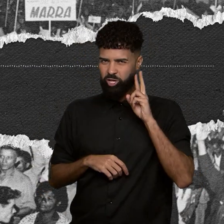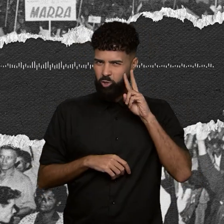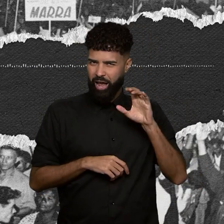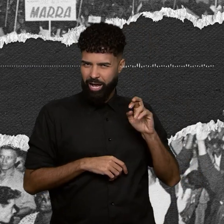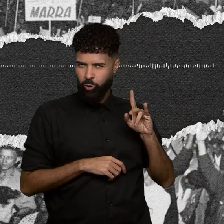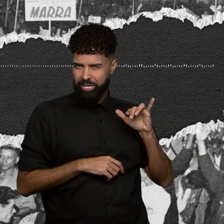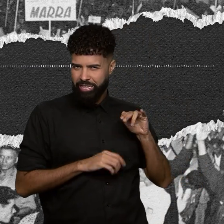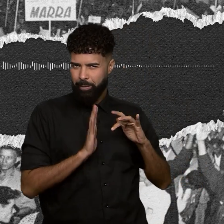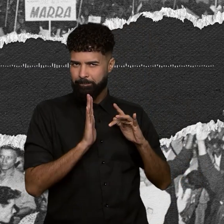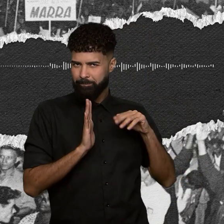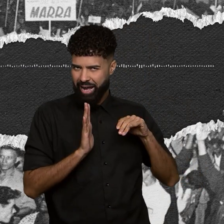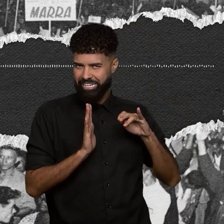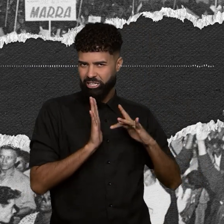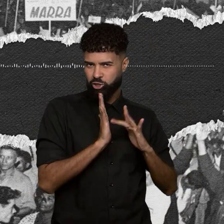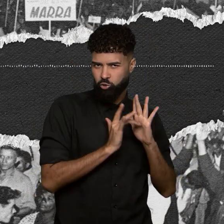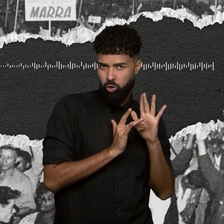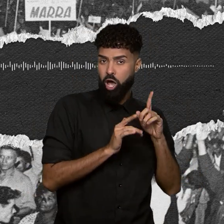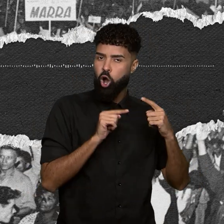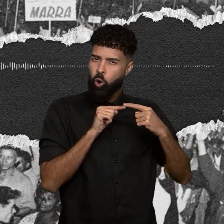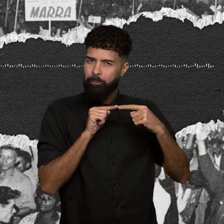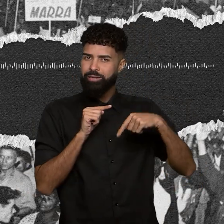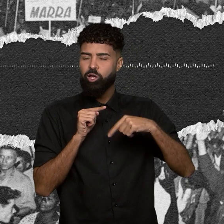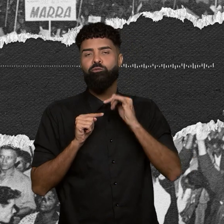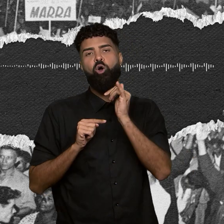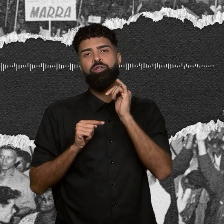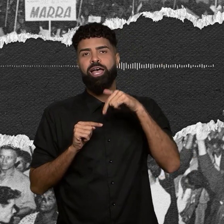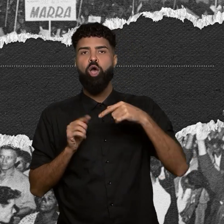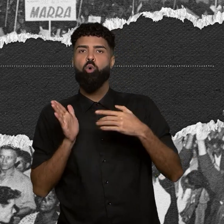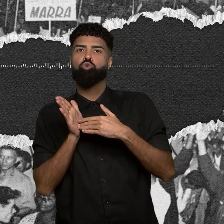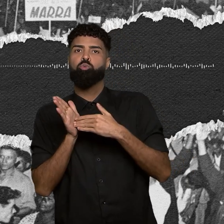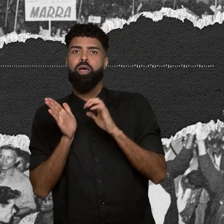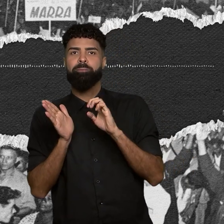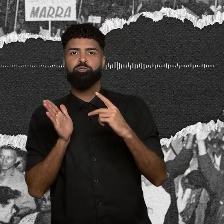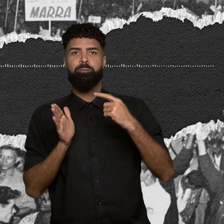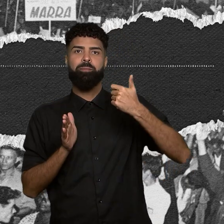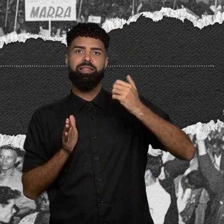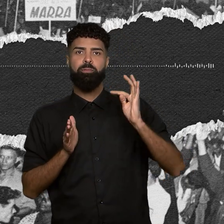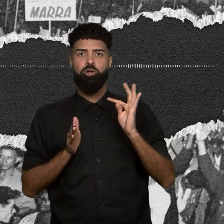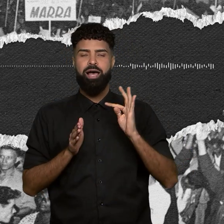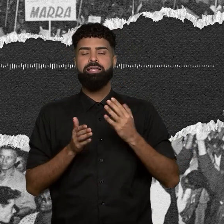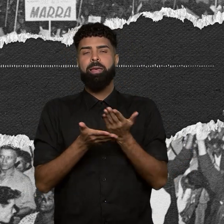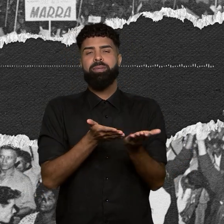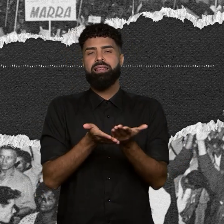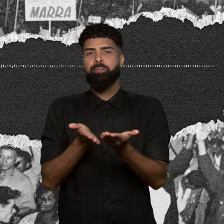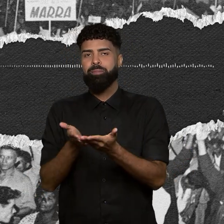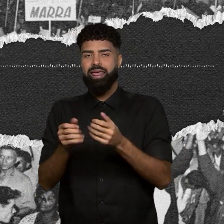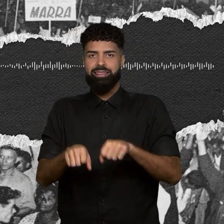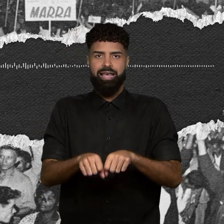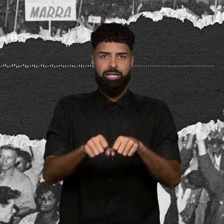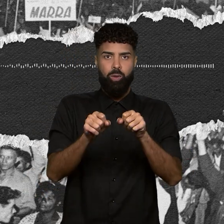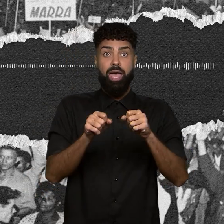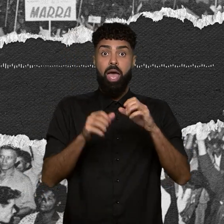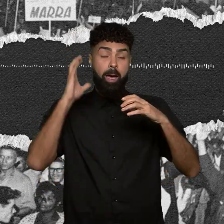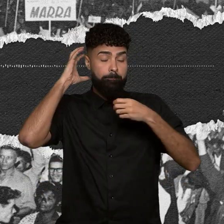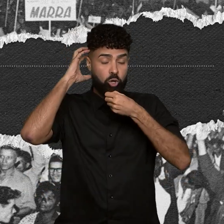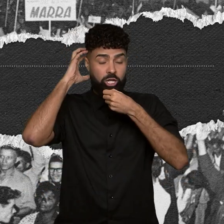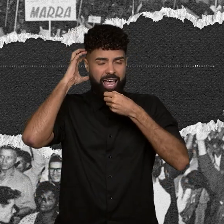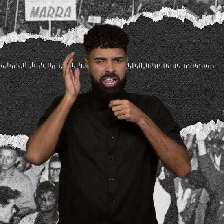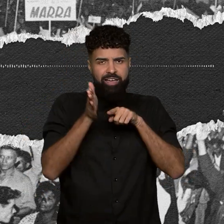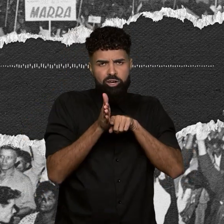bem com o que a gente vai contar nesse último episódio da primeira temporada de Perdas e Danos, o podcast que investiga o Brasil que seria antes